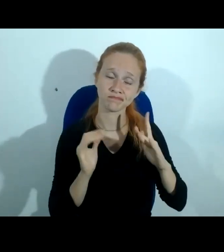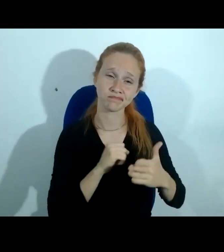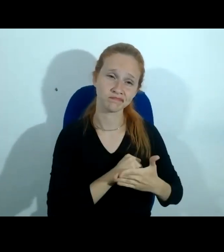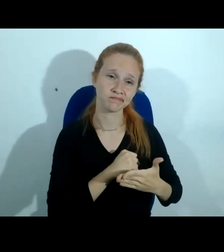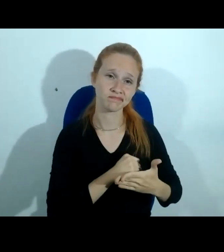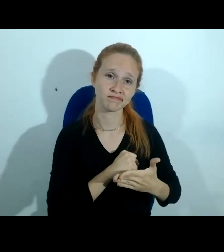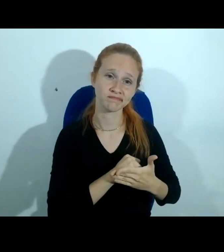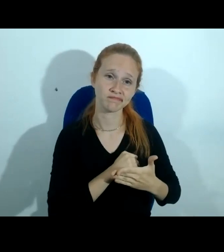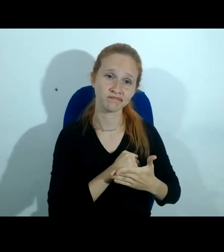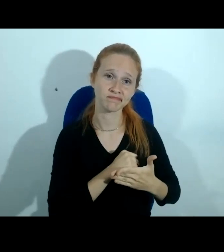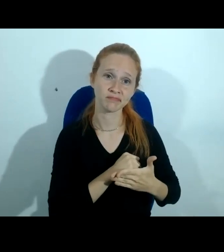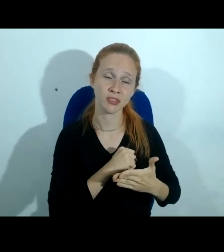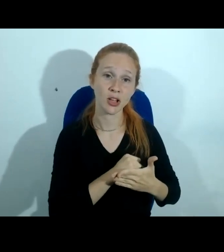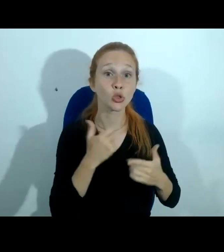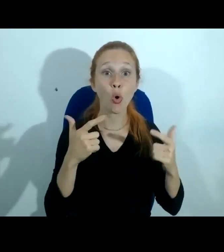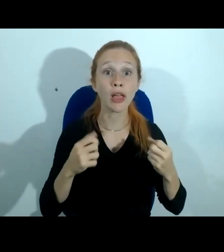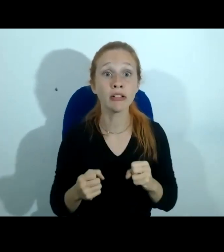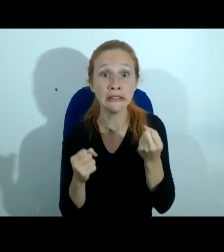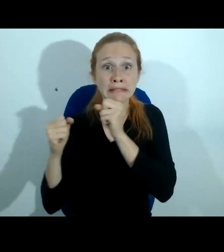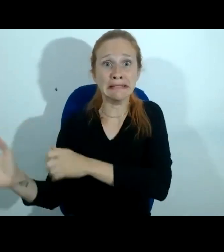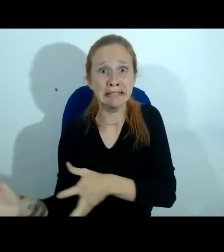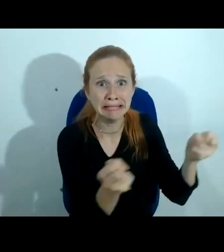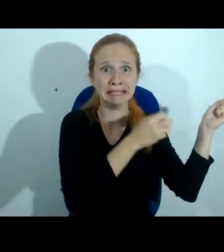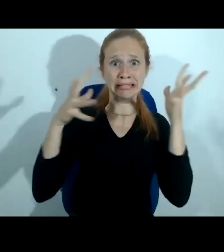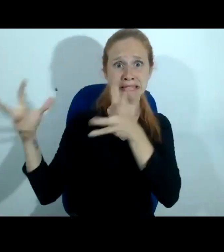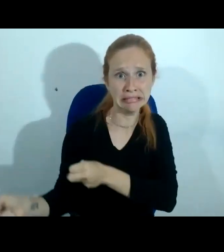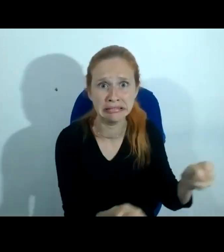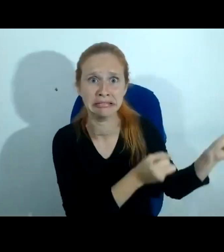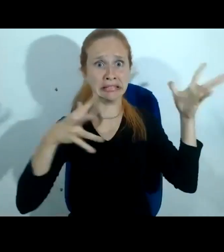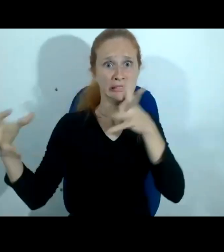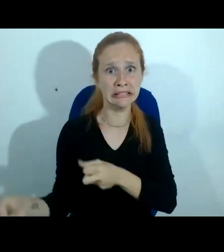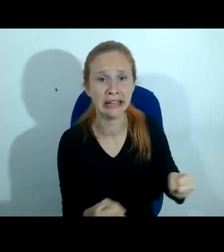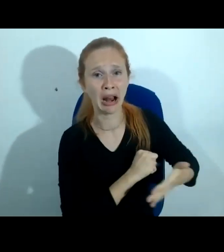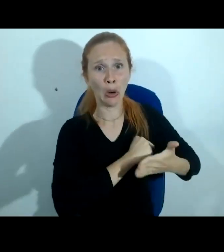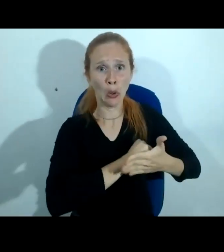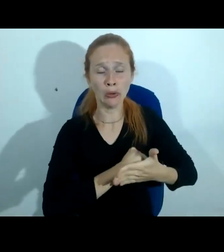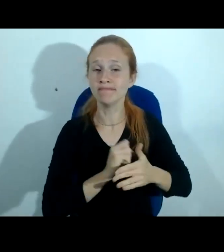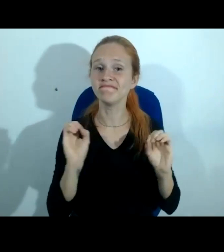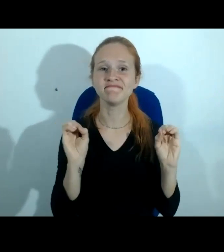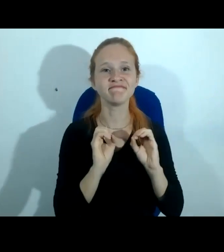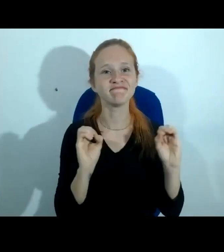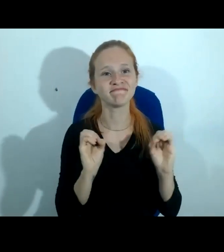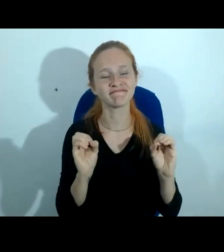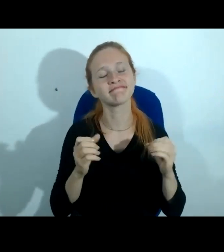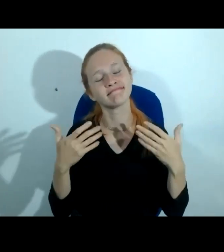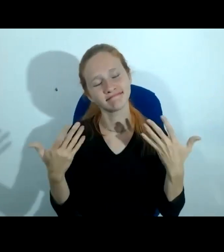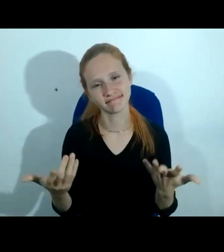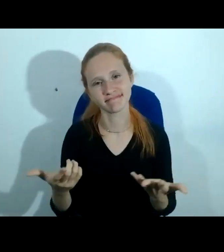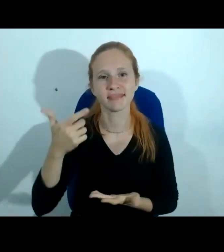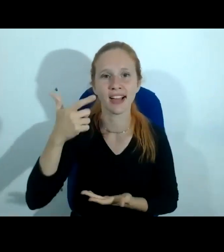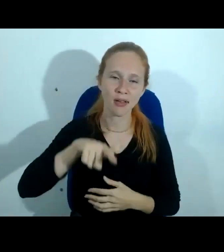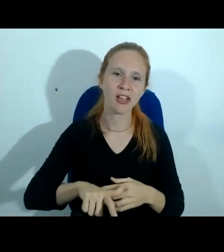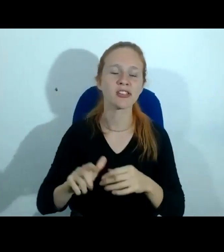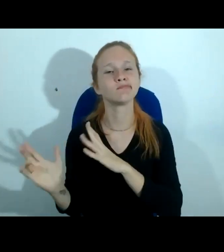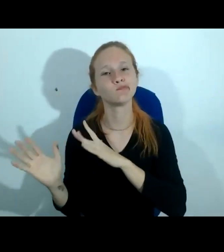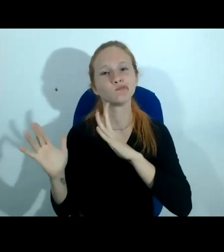não teve nenhum pico de esforço físico como ele teria dito a polícia então mais uma vez desmontou o álibi do réu